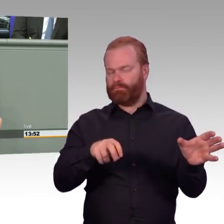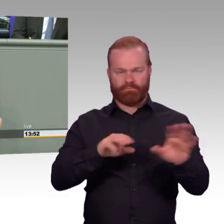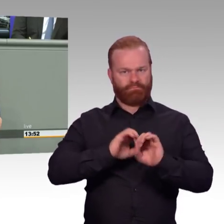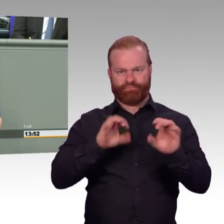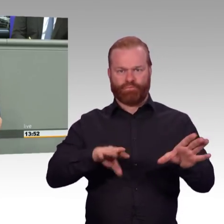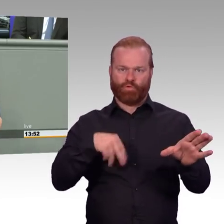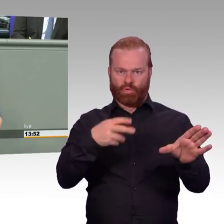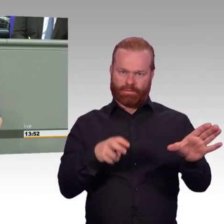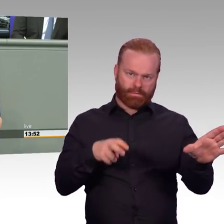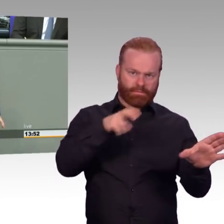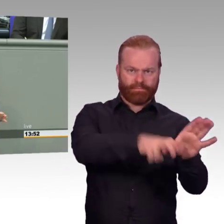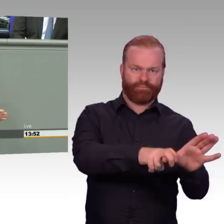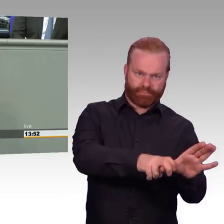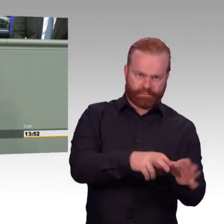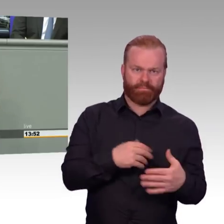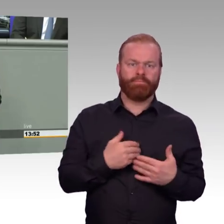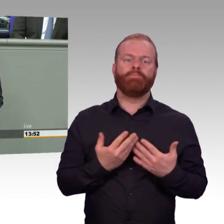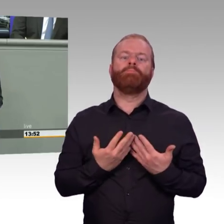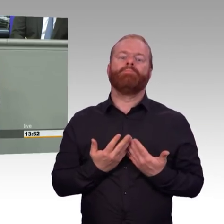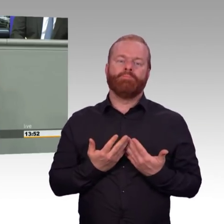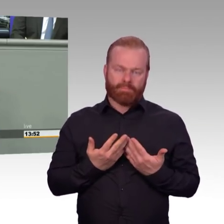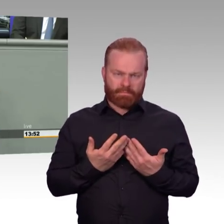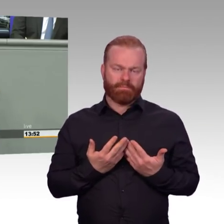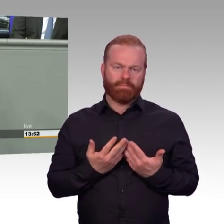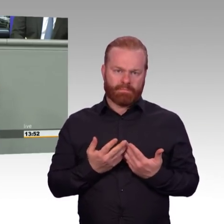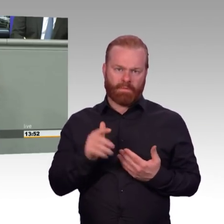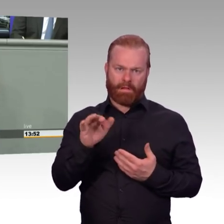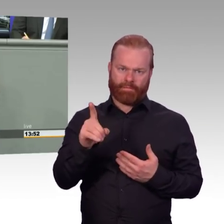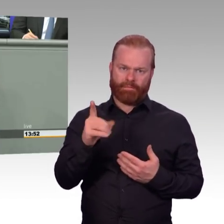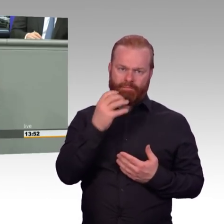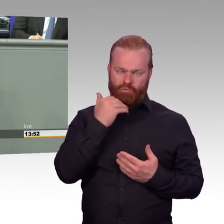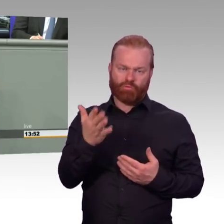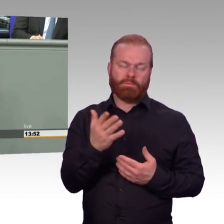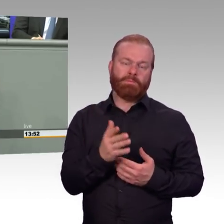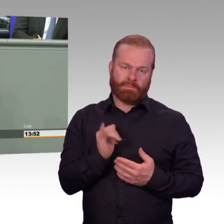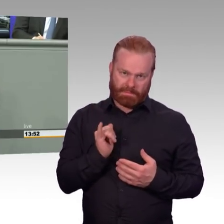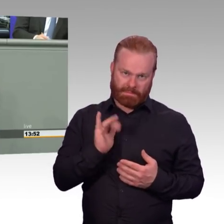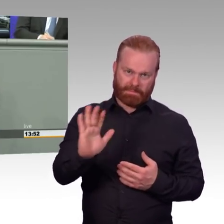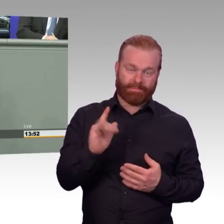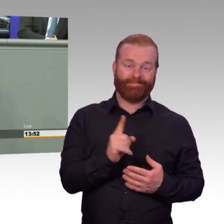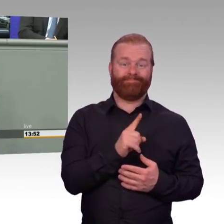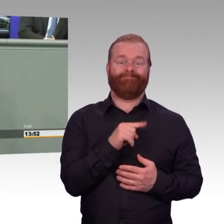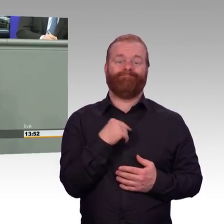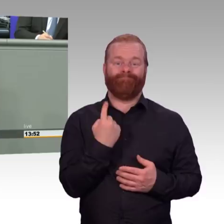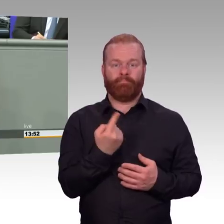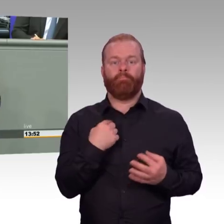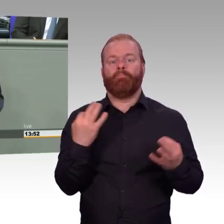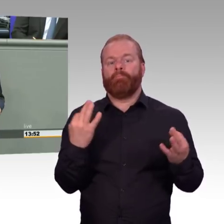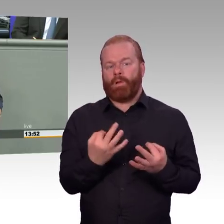gehenden Kapazitäten. Und dieser kann nur durch die Errichtung und Nutzung neuer Gaskraftwerke liegen. Es ist also nicht so, dass es keine